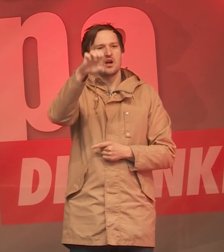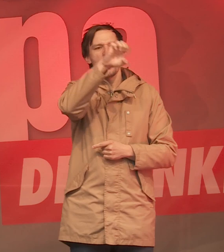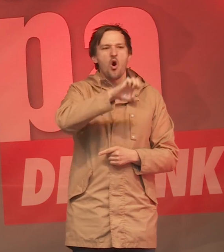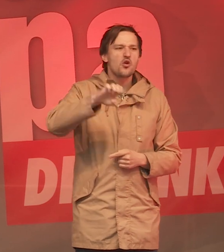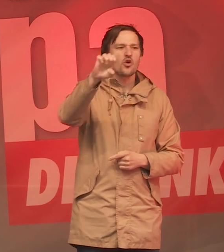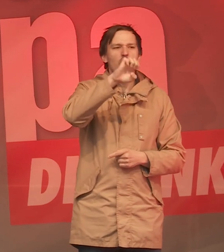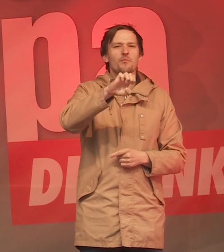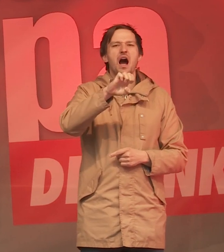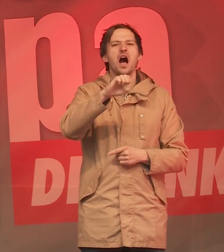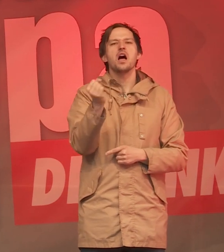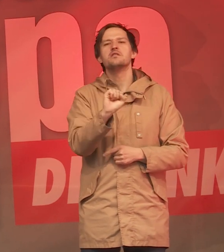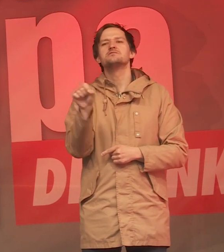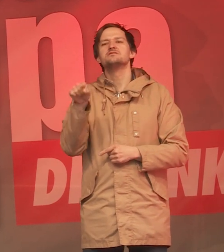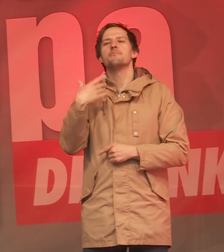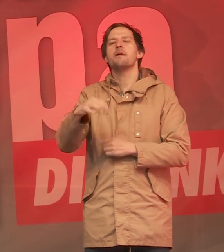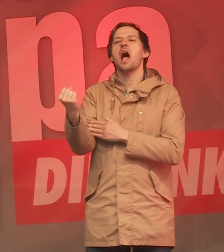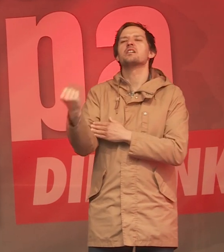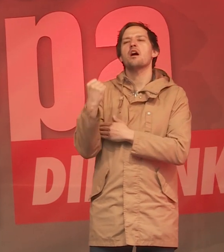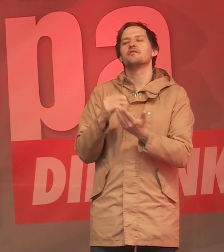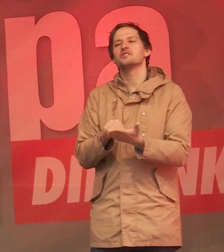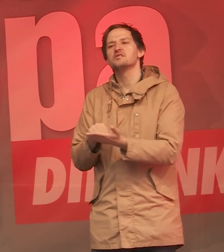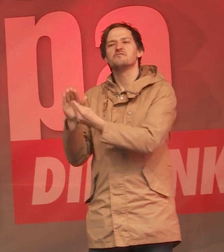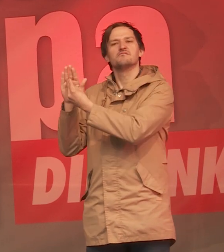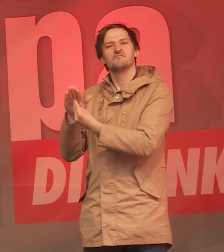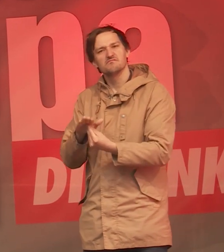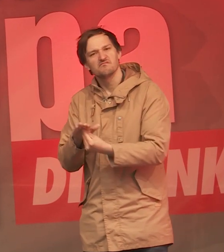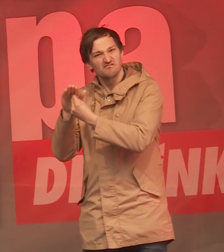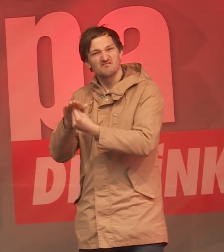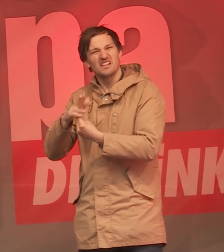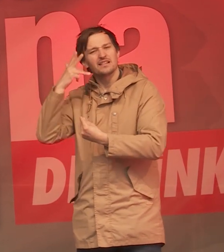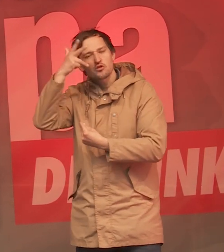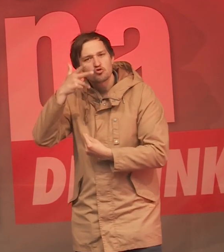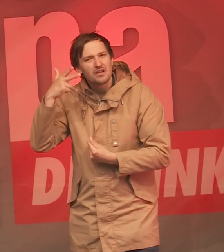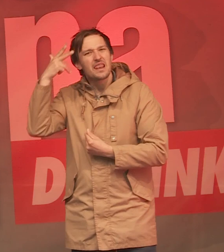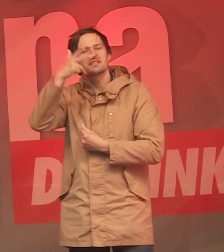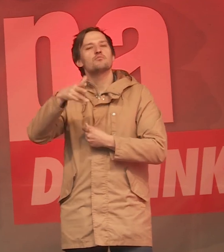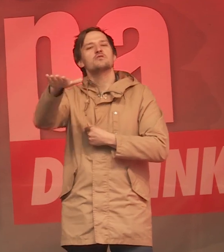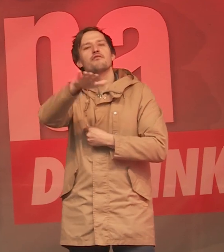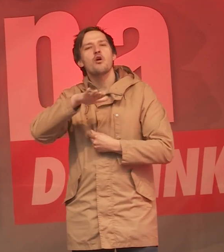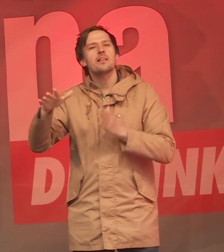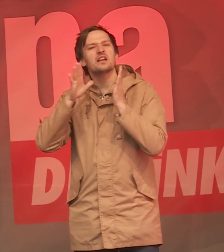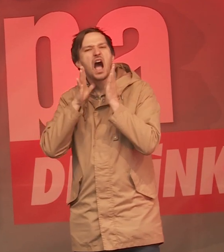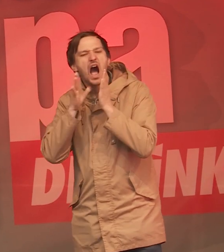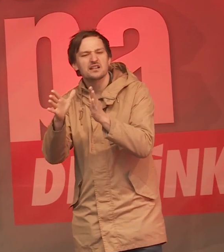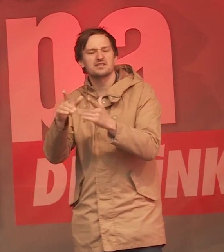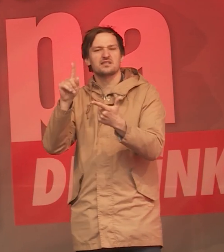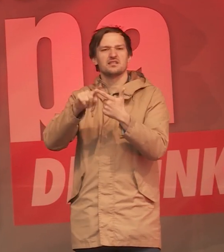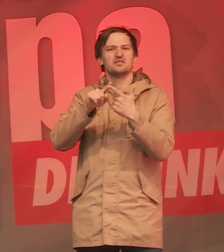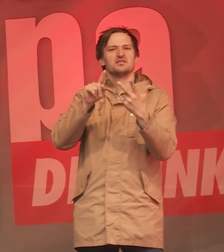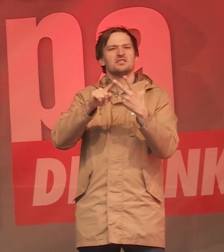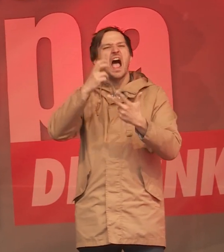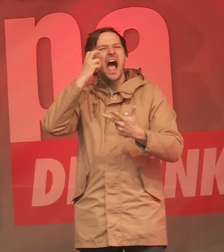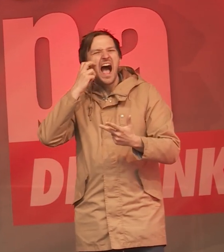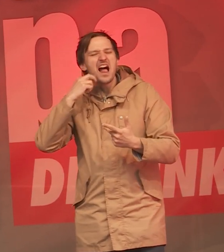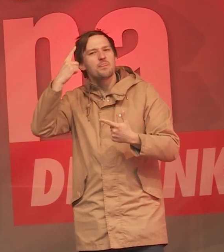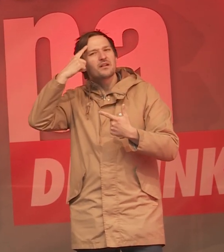gestärkt werden, die wieder auf Völkerhass, auf Nationalismus, auf Rassismus setzen, auf die alten Geister